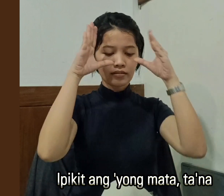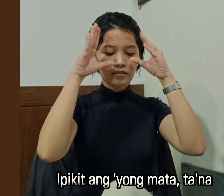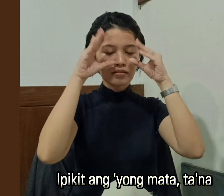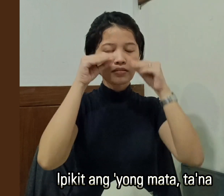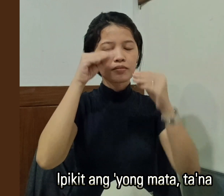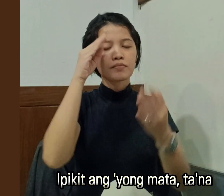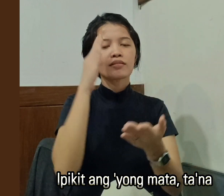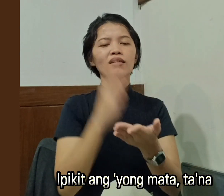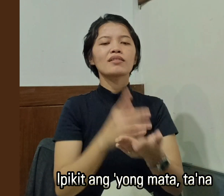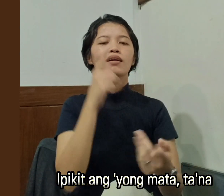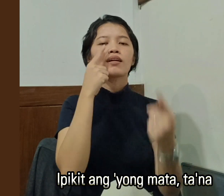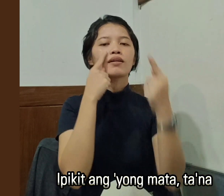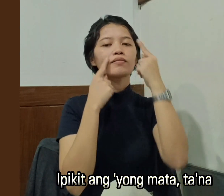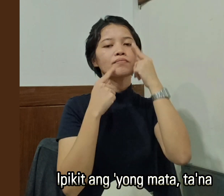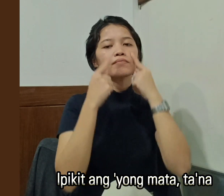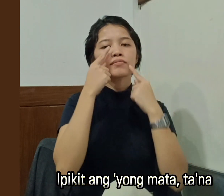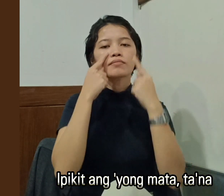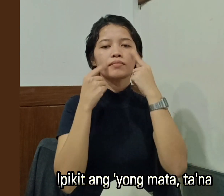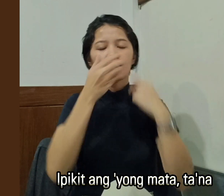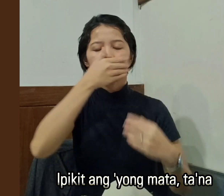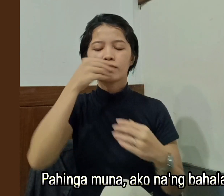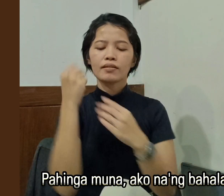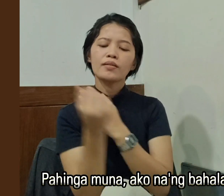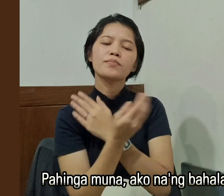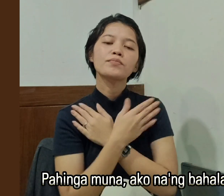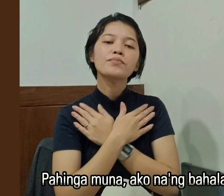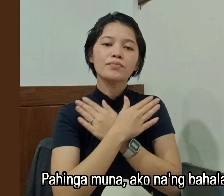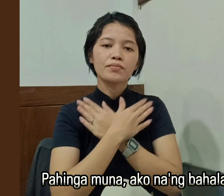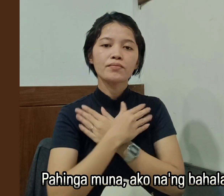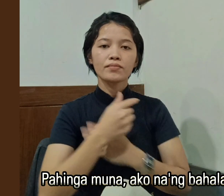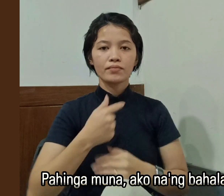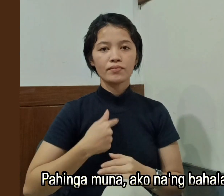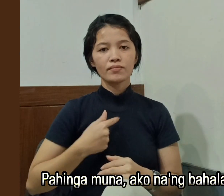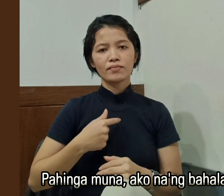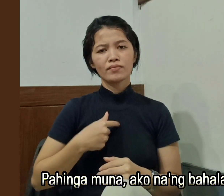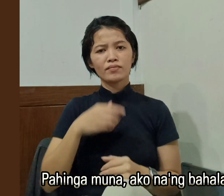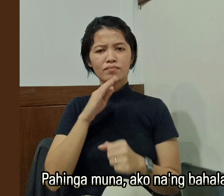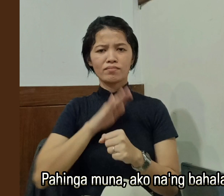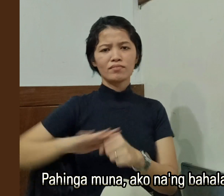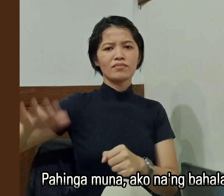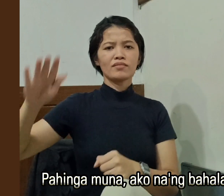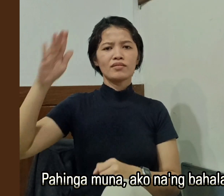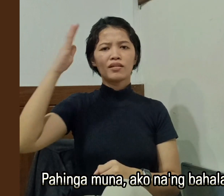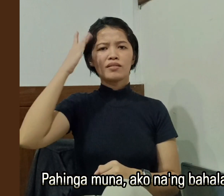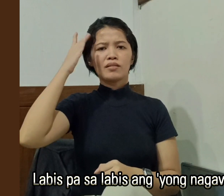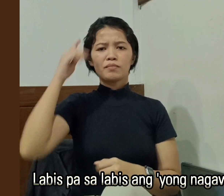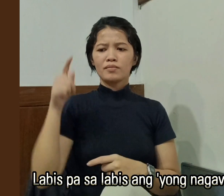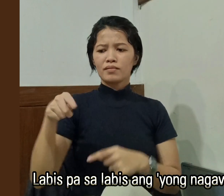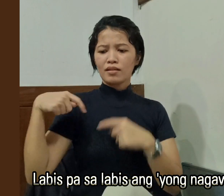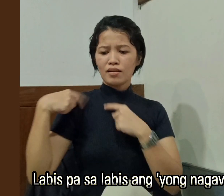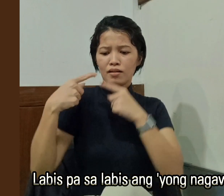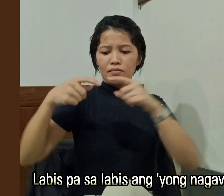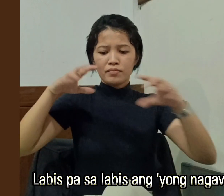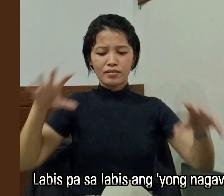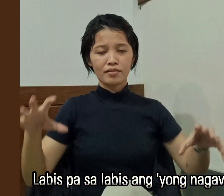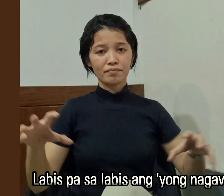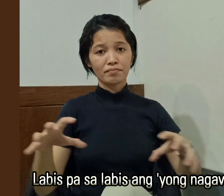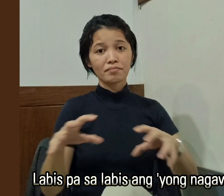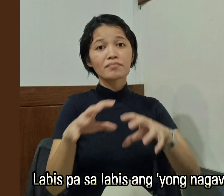ipikit ang iyong matatana Pahinga muna, ako ng baha Labis pa sa labis ang